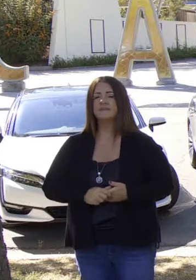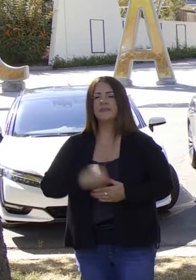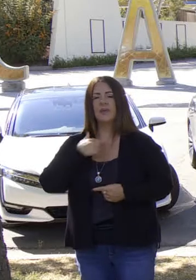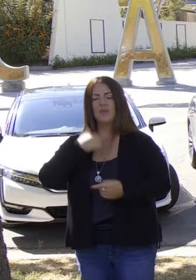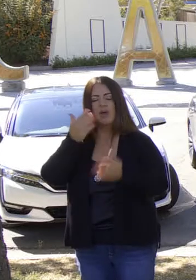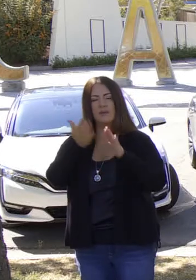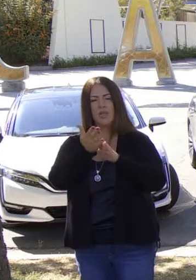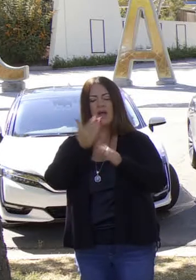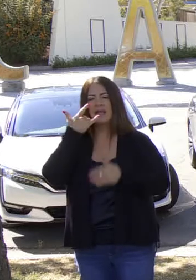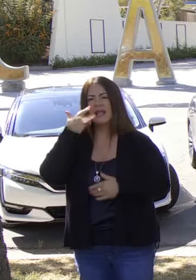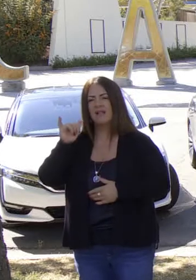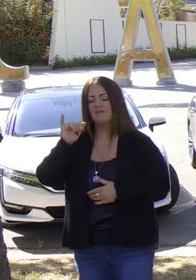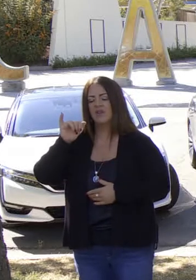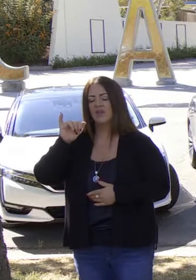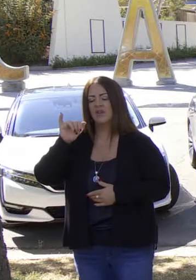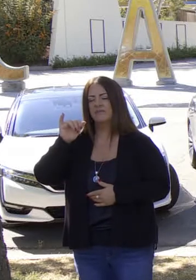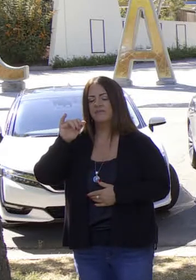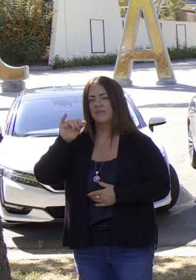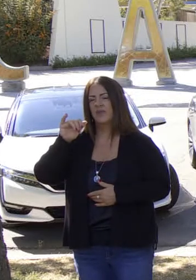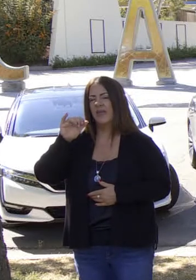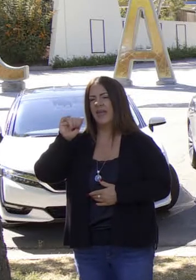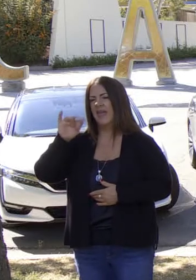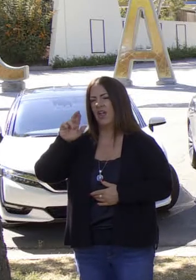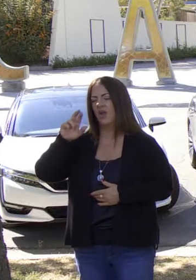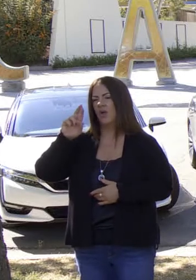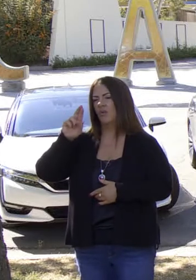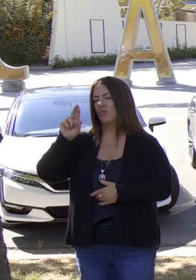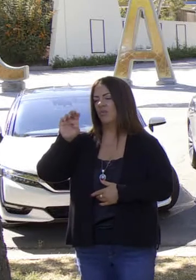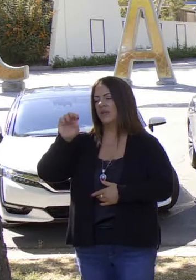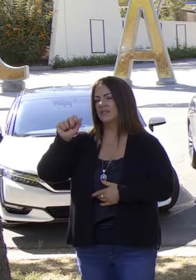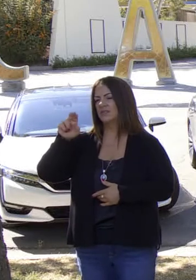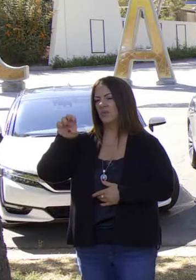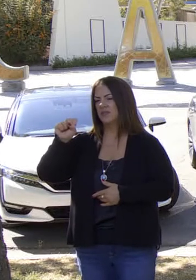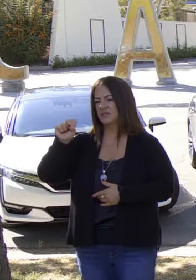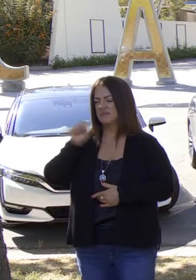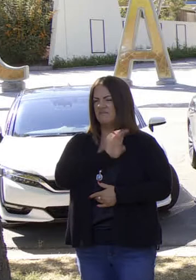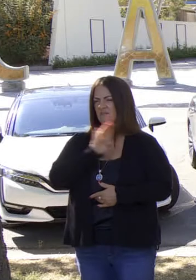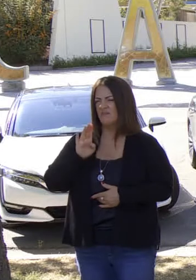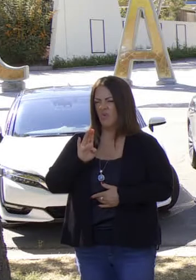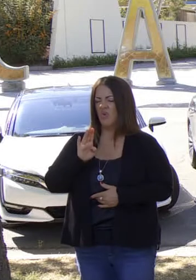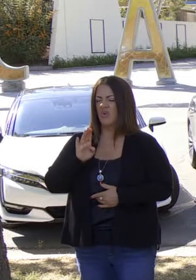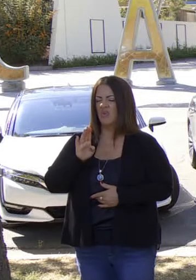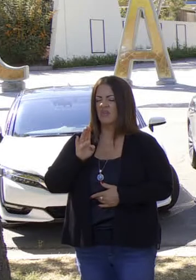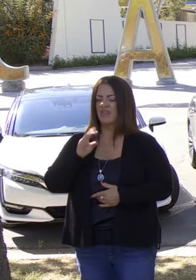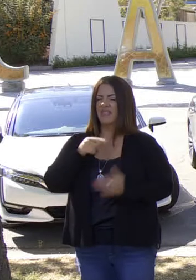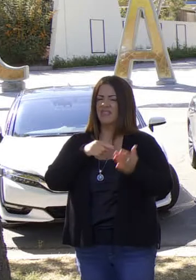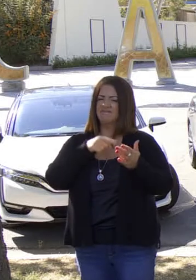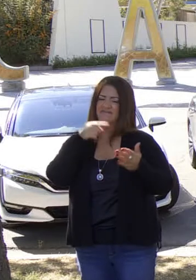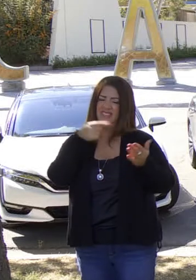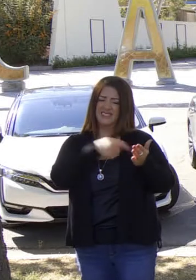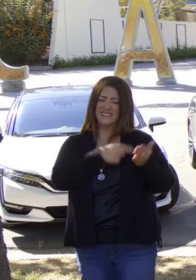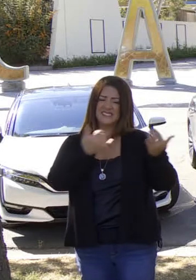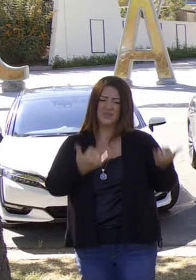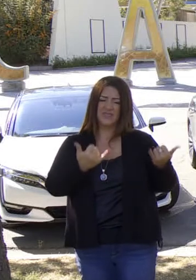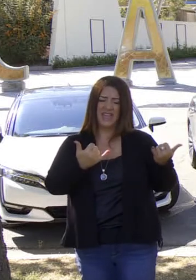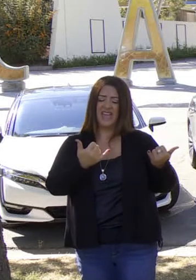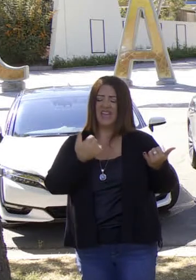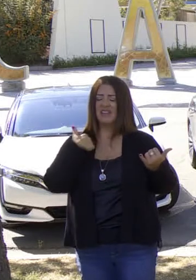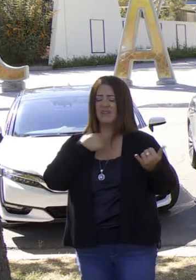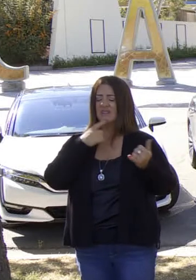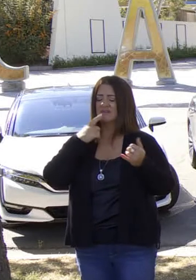Quiero aplaudir al recurso de la Junta de Recursos de Aero de California y esto merece muchísimo atención. Quiero